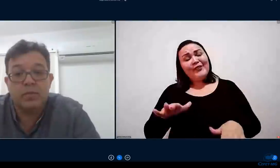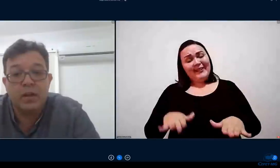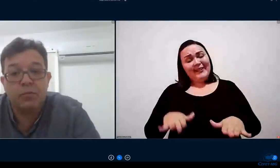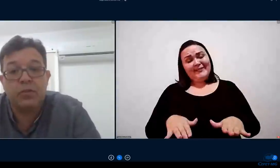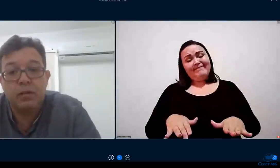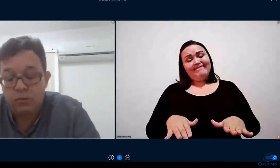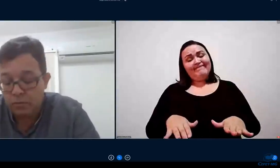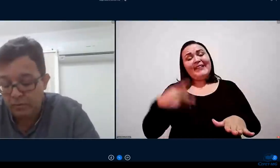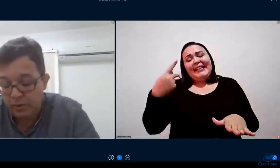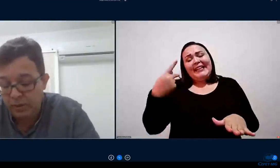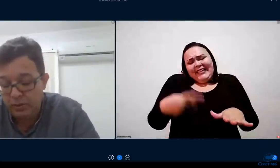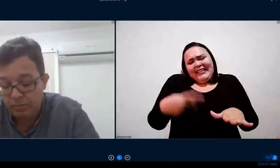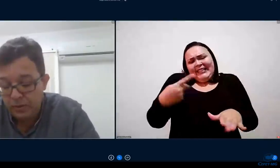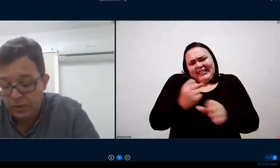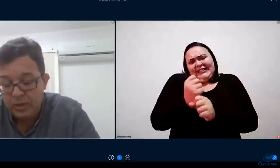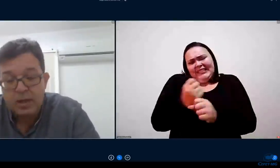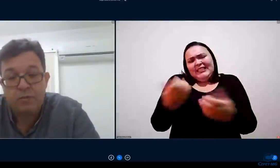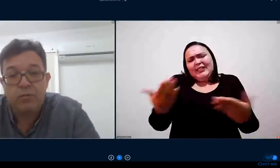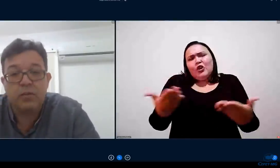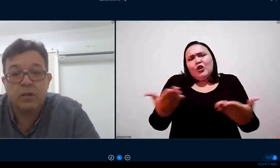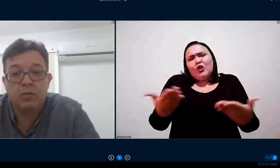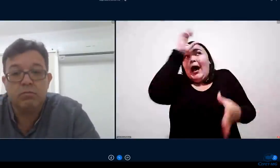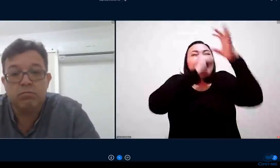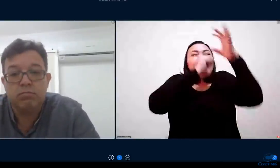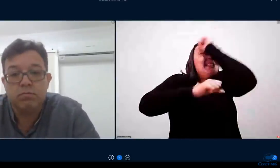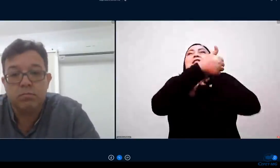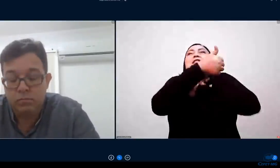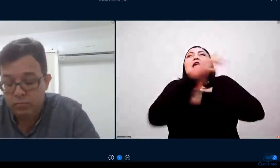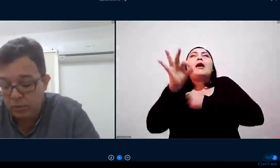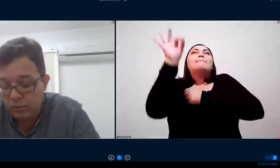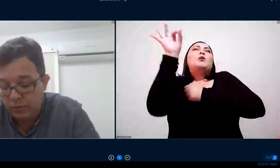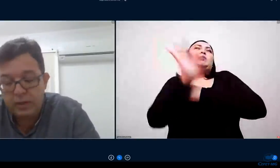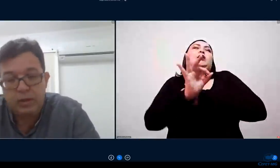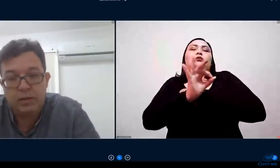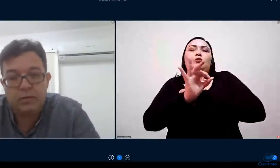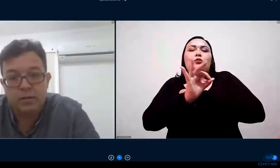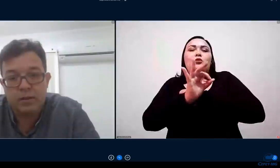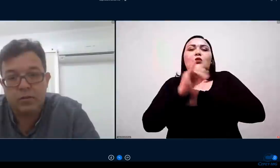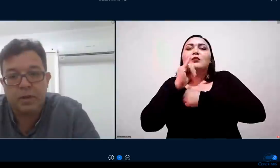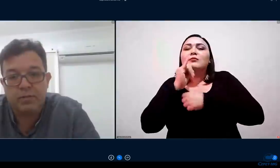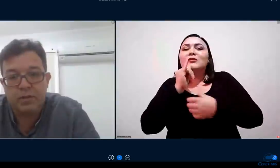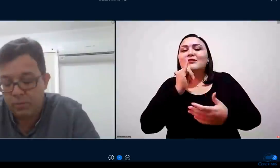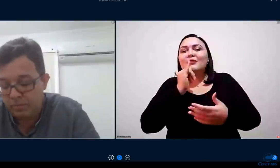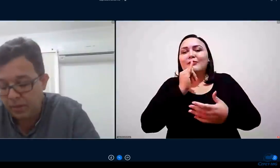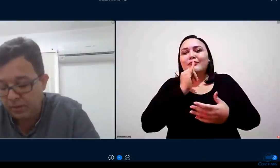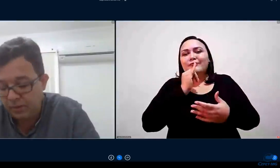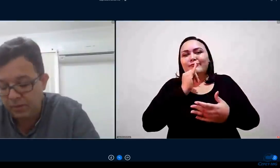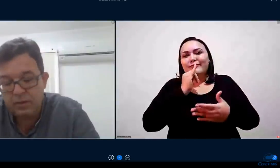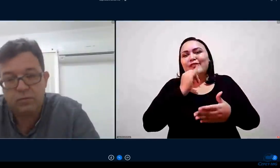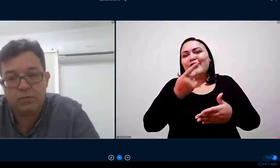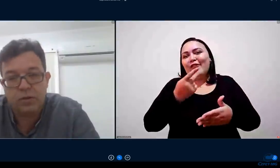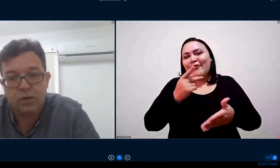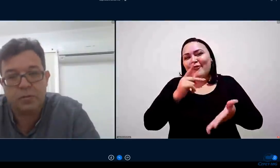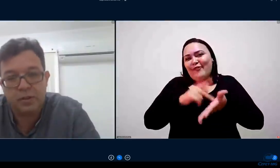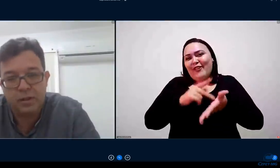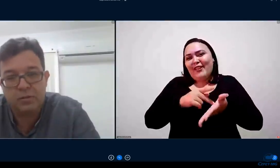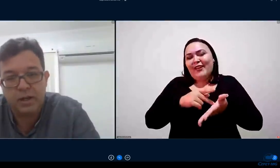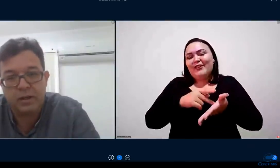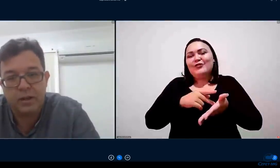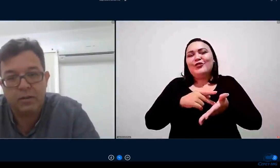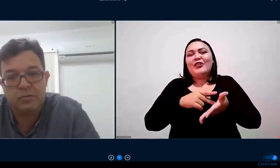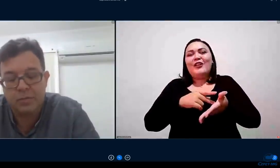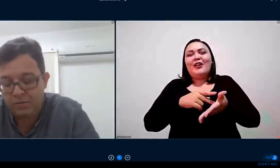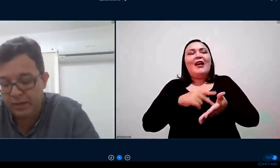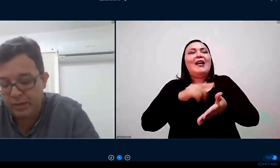100% como deveriam a função e eu uso aqui né estou parafraseando um filósofo